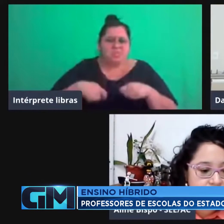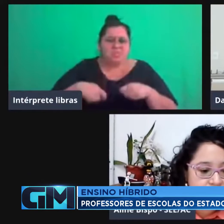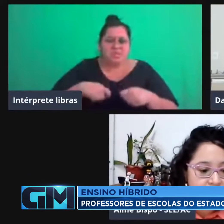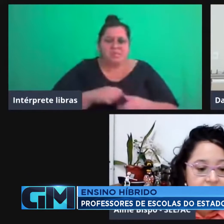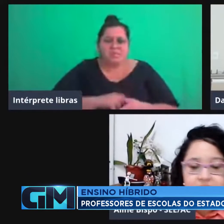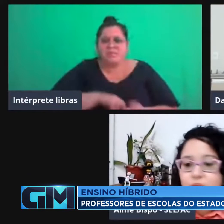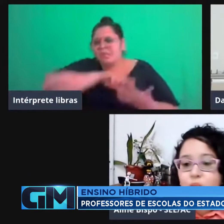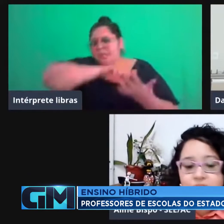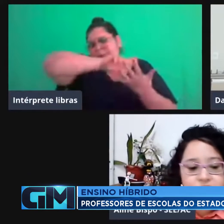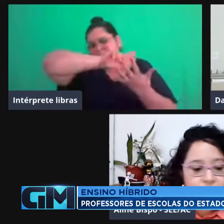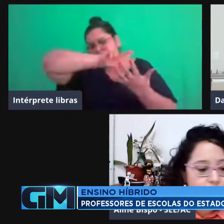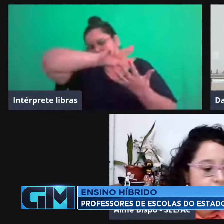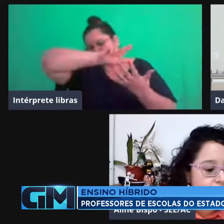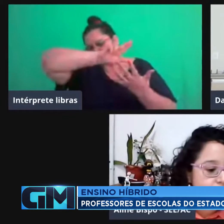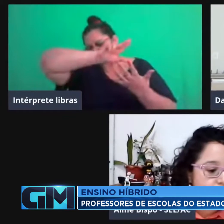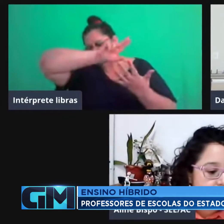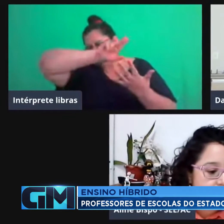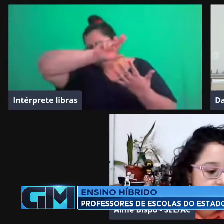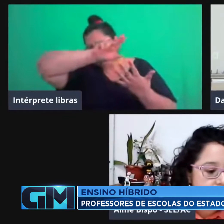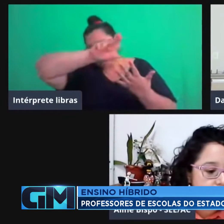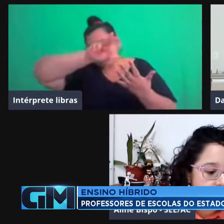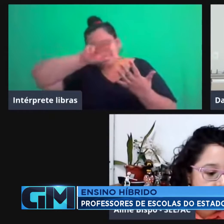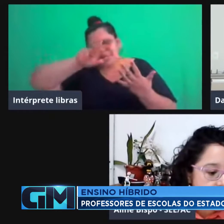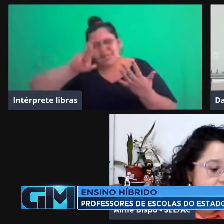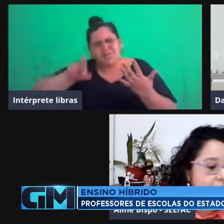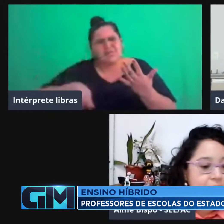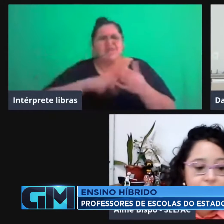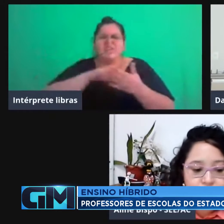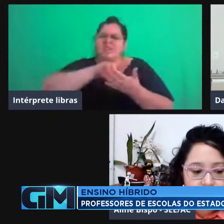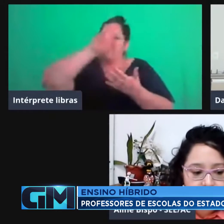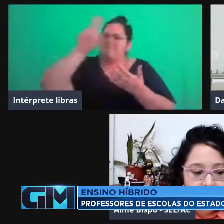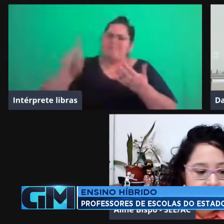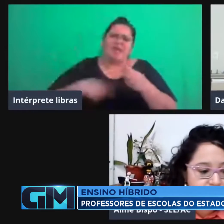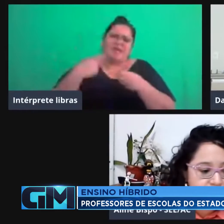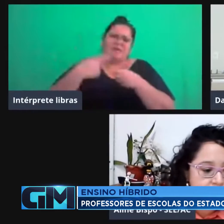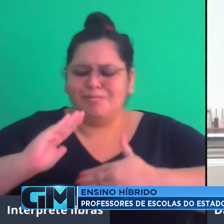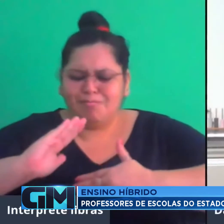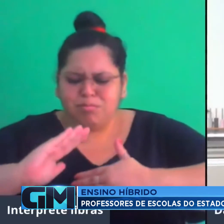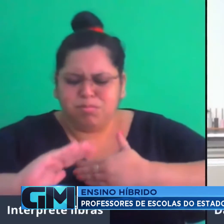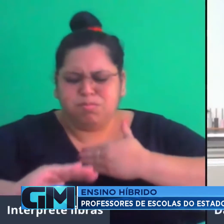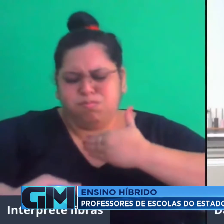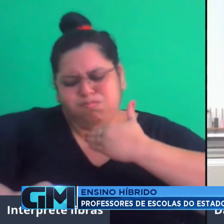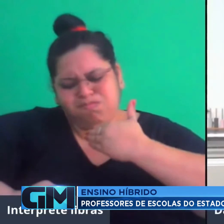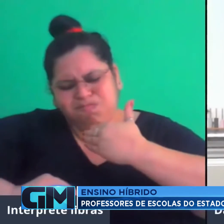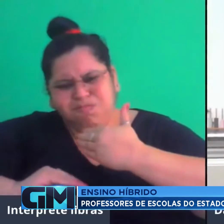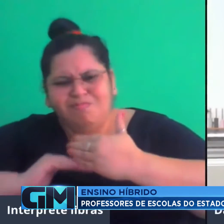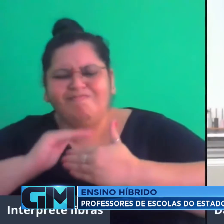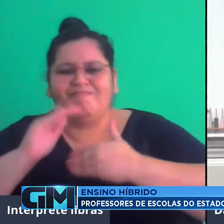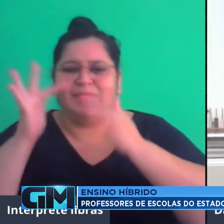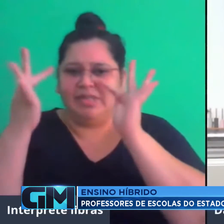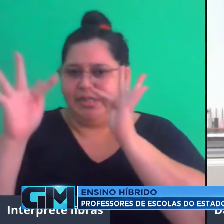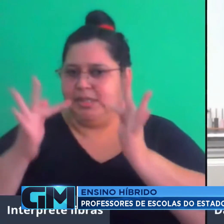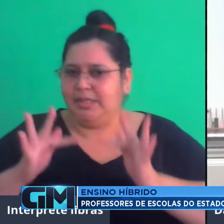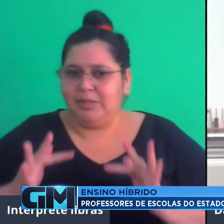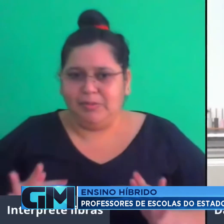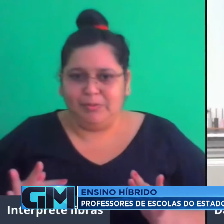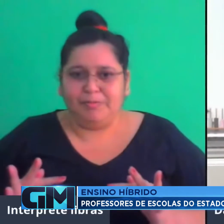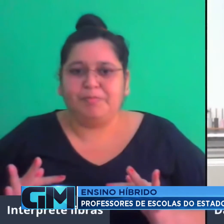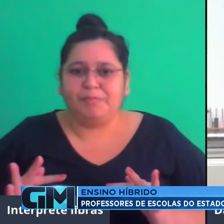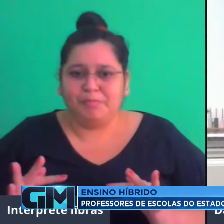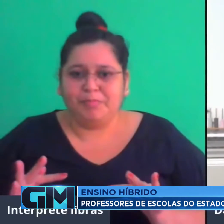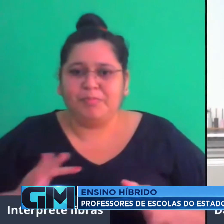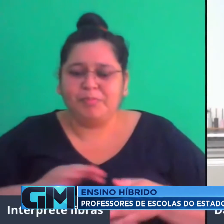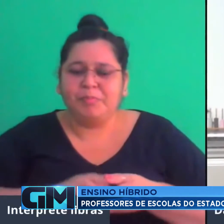ensino e representantes dos núcleos dos municípios participam dessas lives. Na quarta-feira, a convidada foi Daniela Ribeiro,